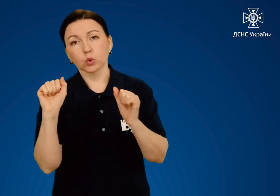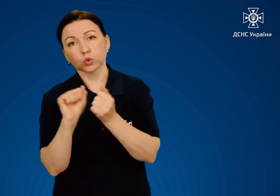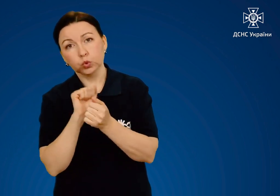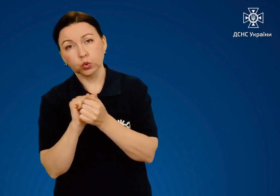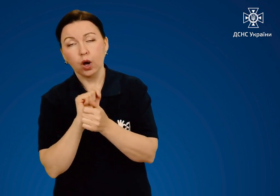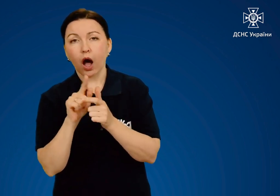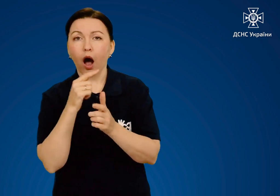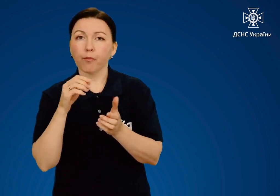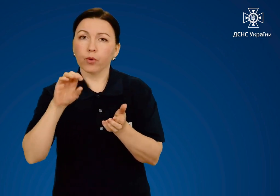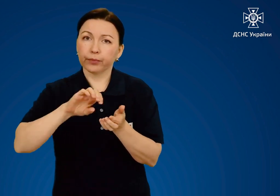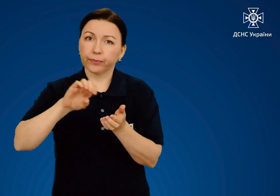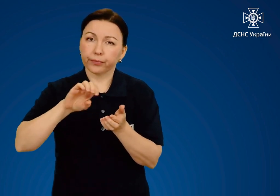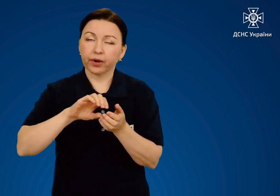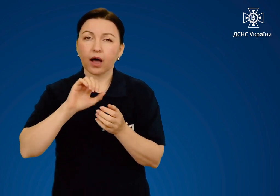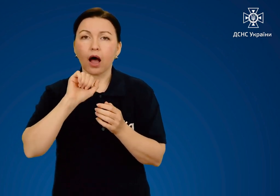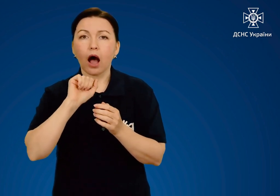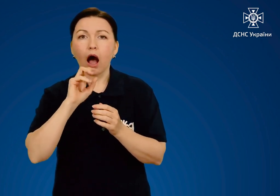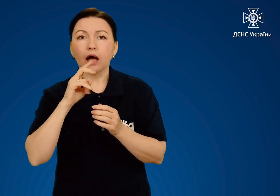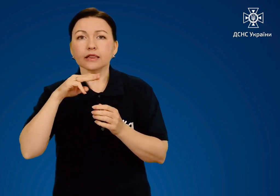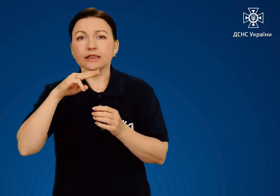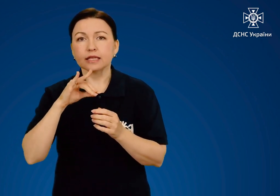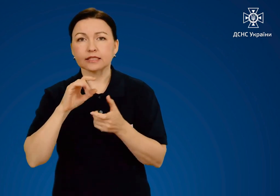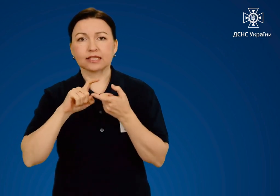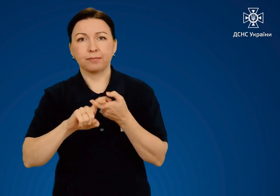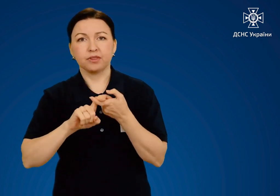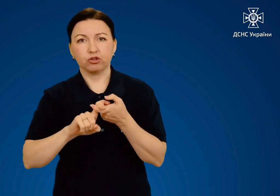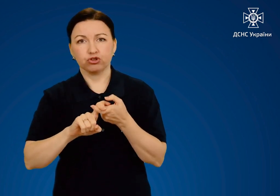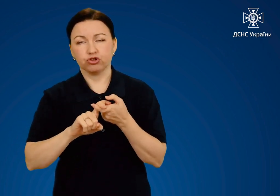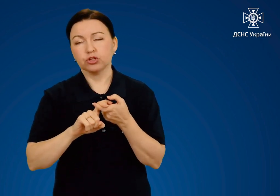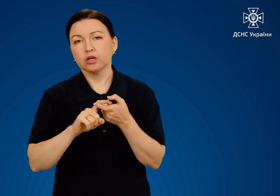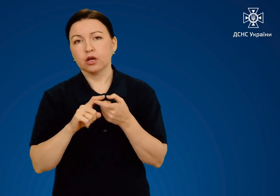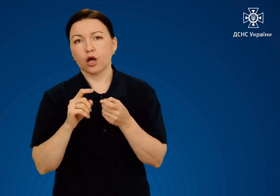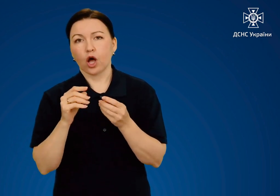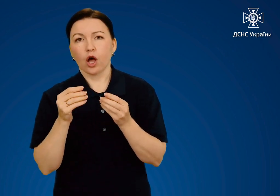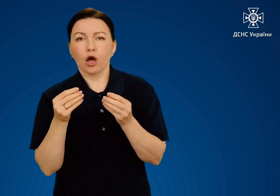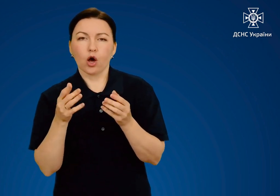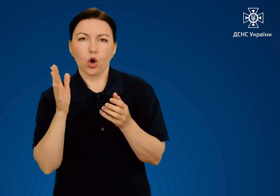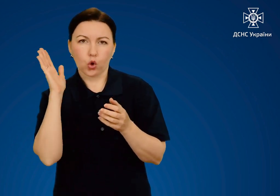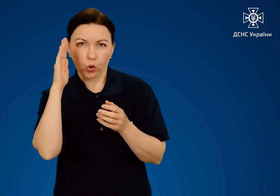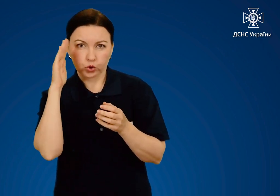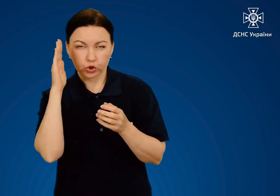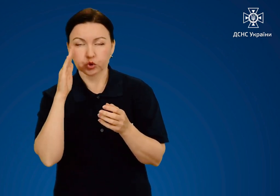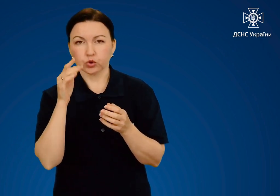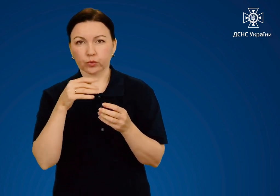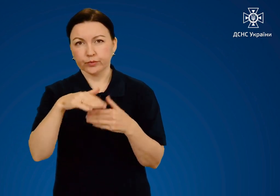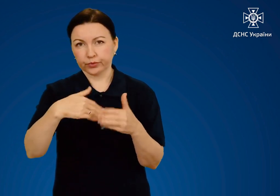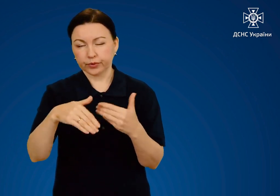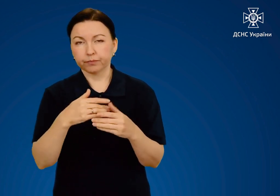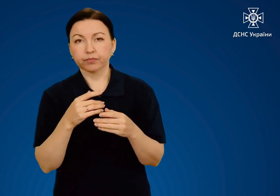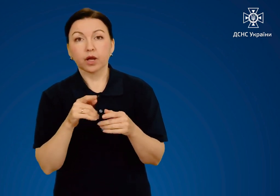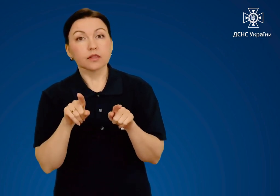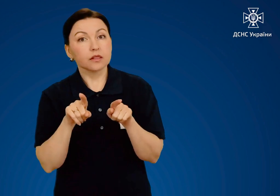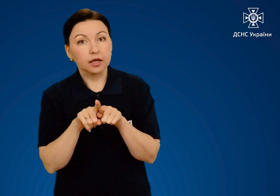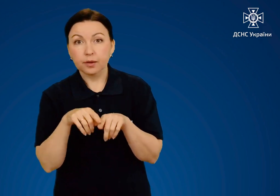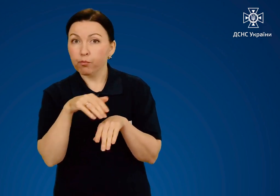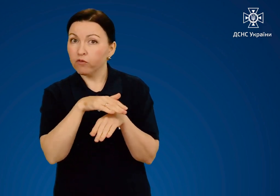як суху, так і оброблену антисептичним розчином. Такі пов'язки не повинні